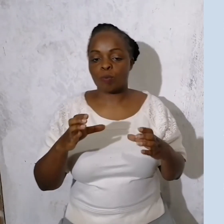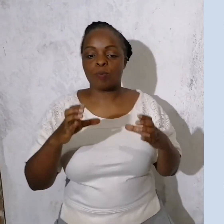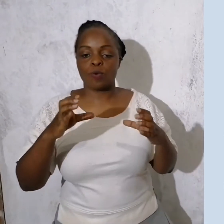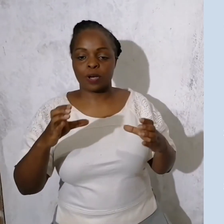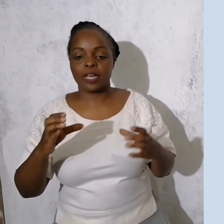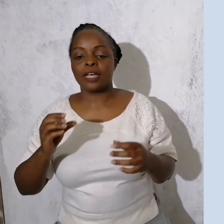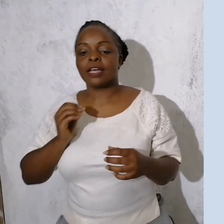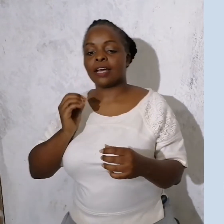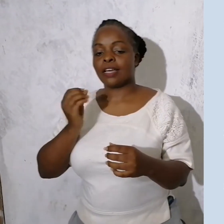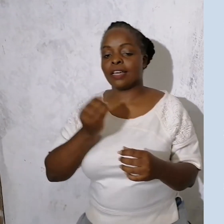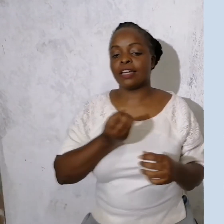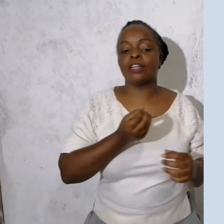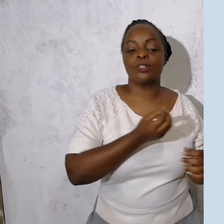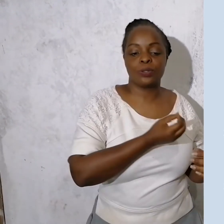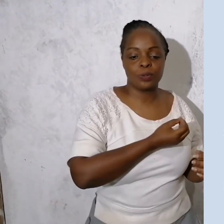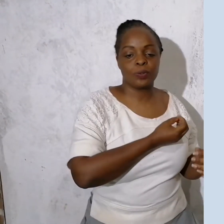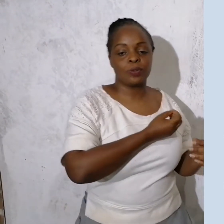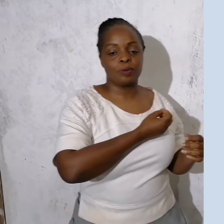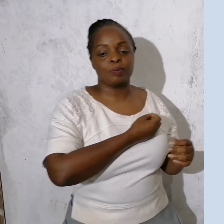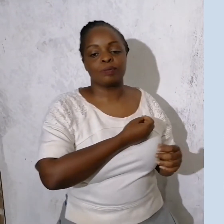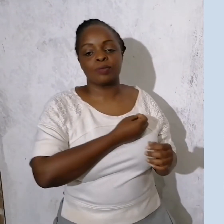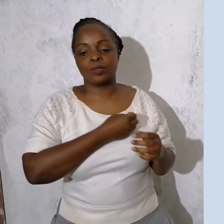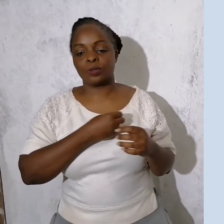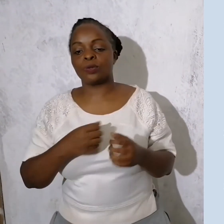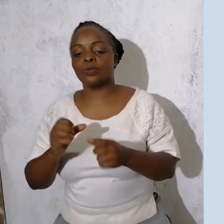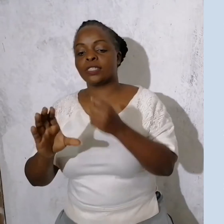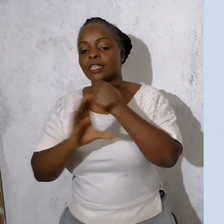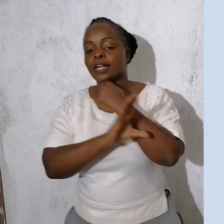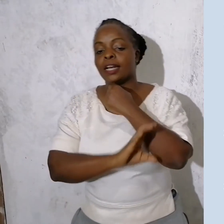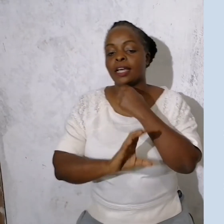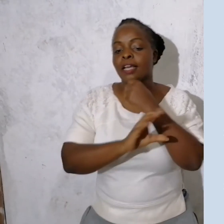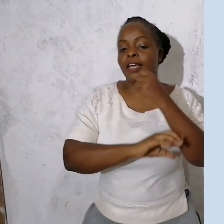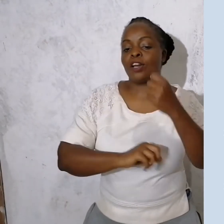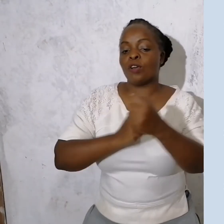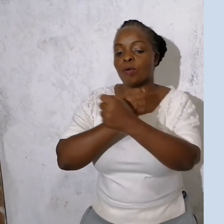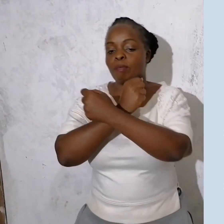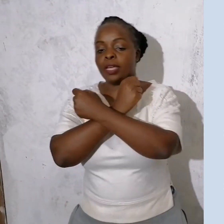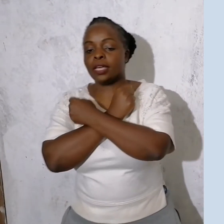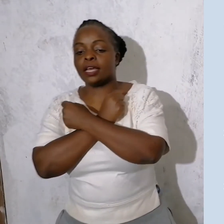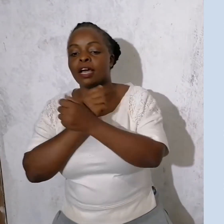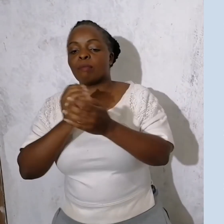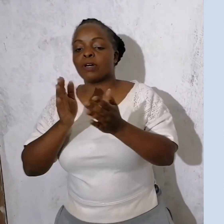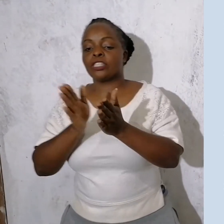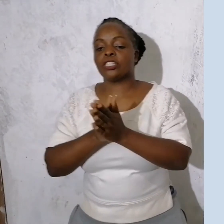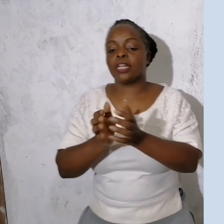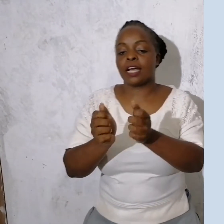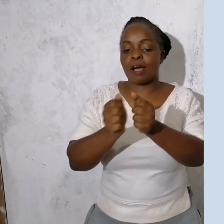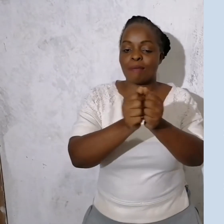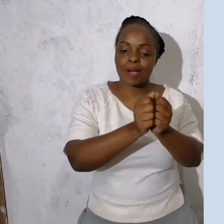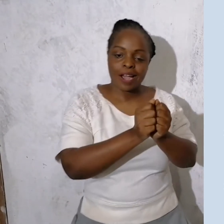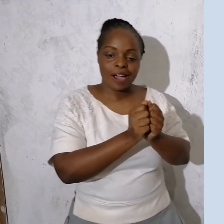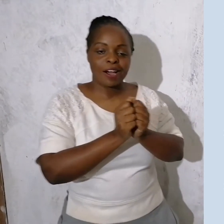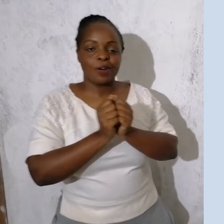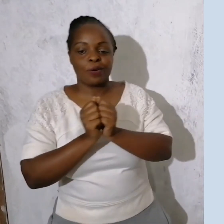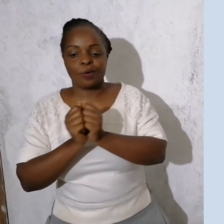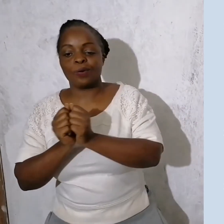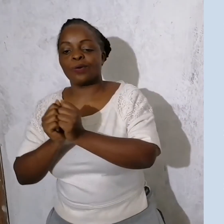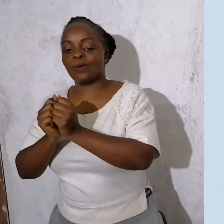kutumuli ya yetu, Uzalendo piyamshika mano,